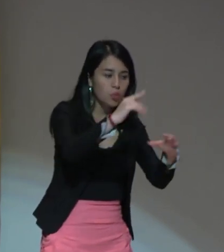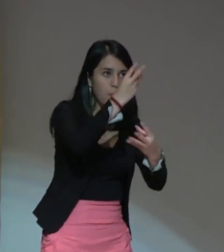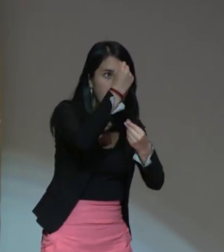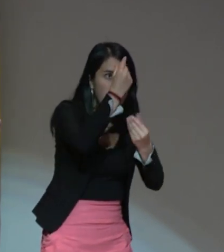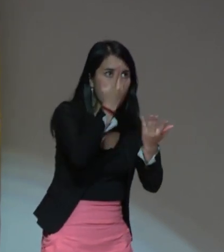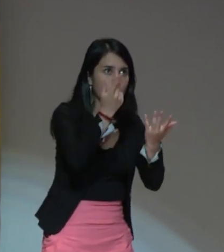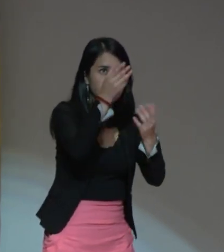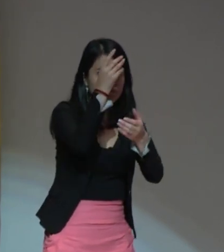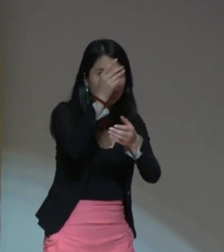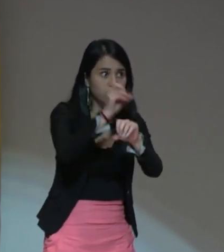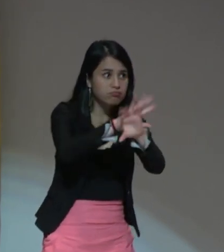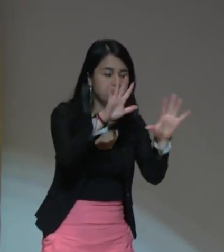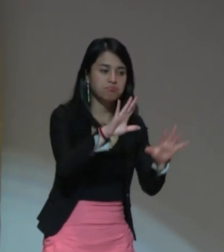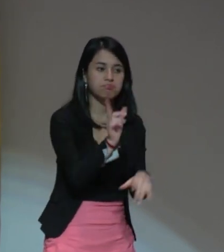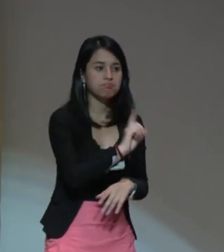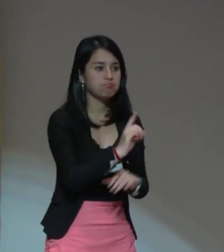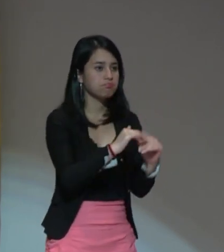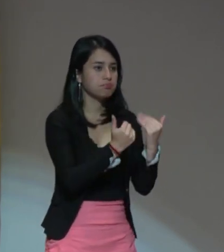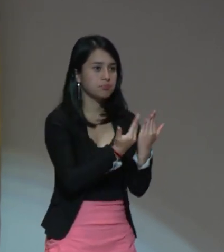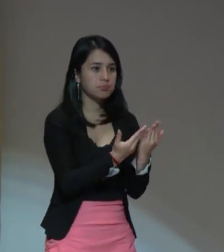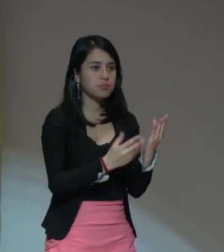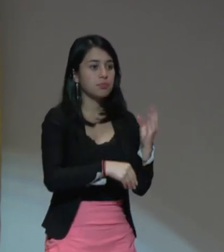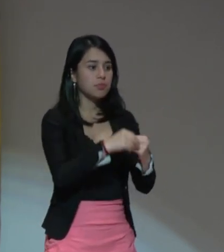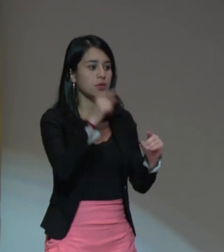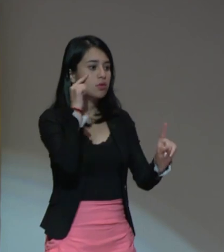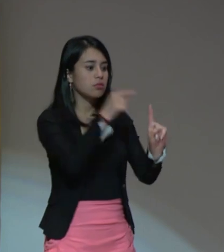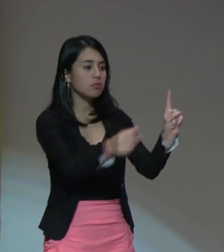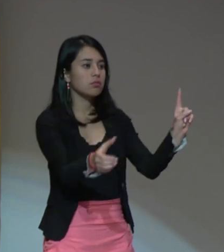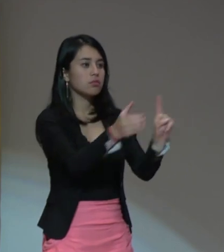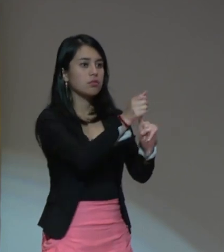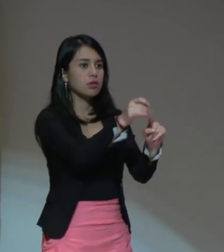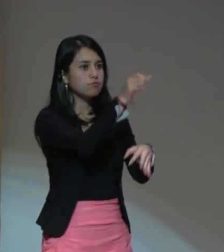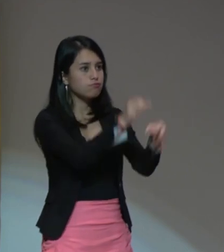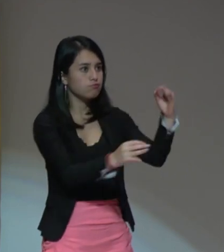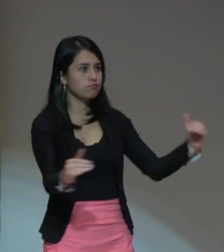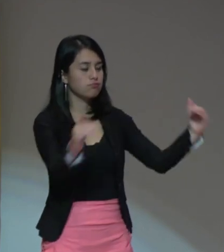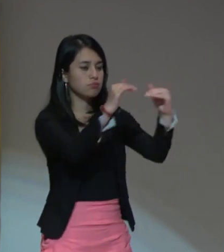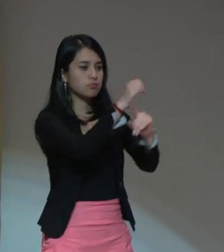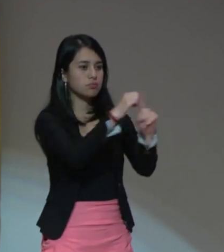valores y conceptos para alcanzar más justicia social.